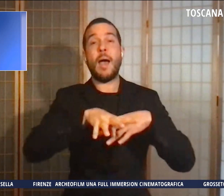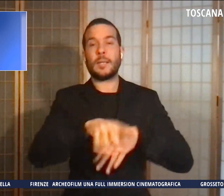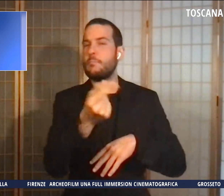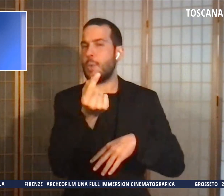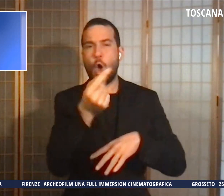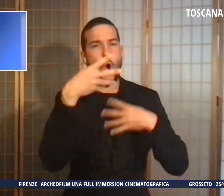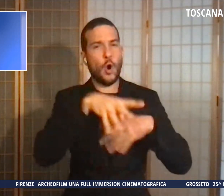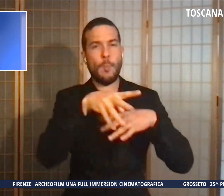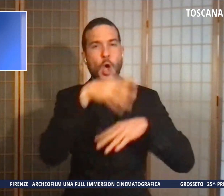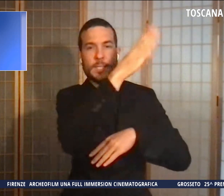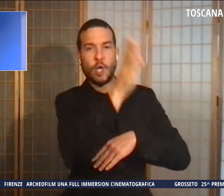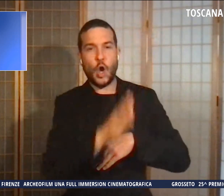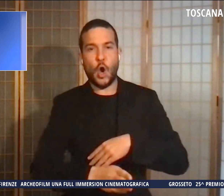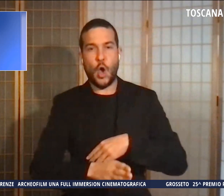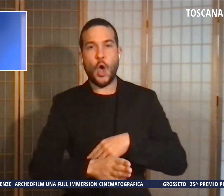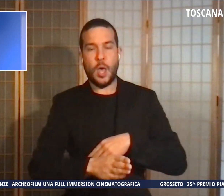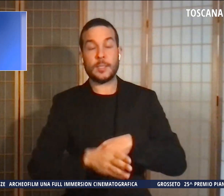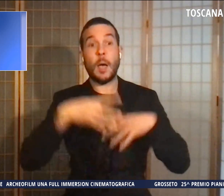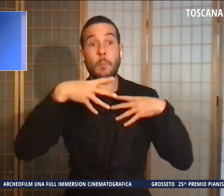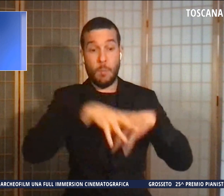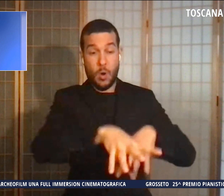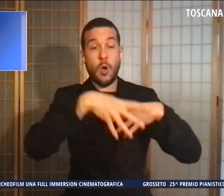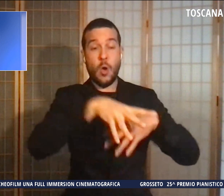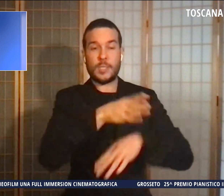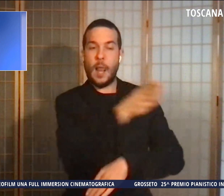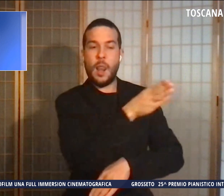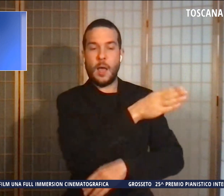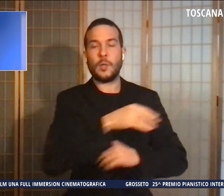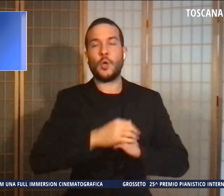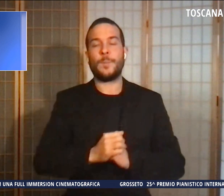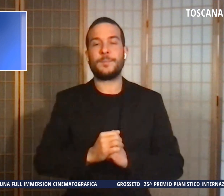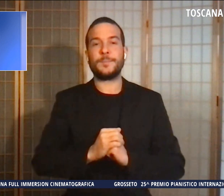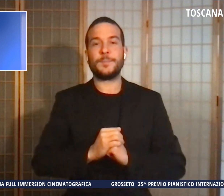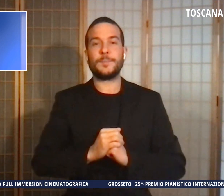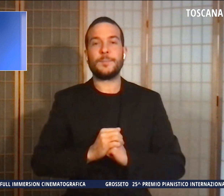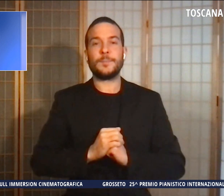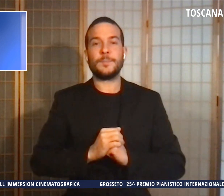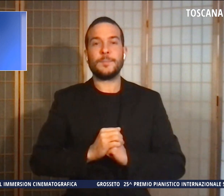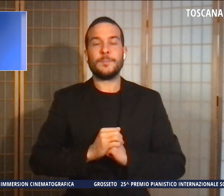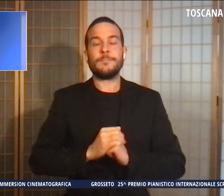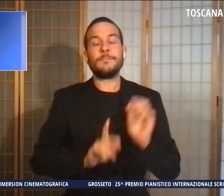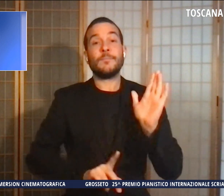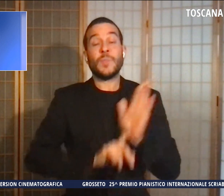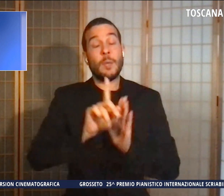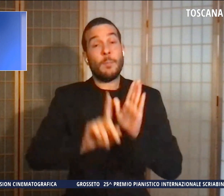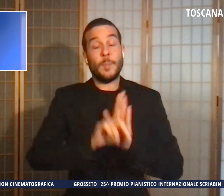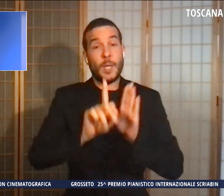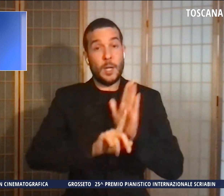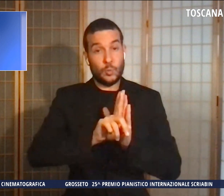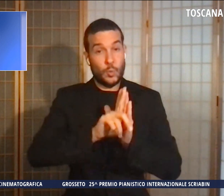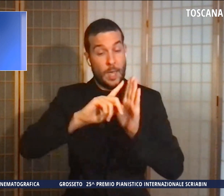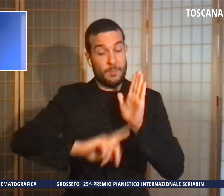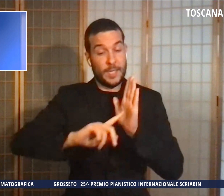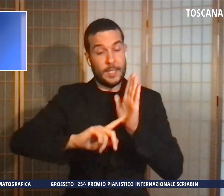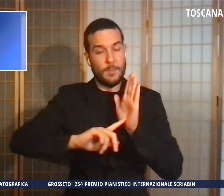costa, mossi o molto mossi a largo. E infine le temperature minime stazionarie